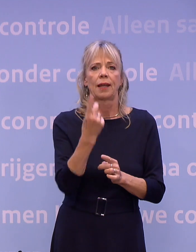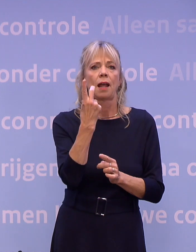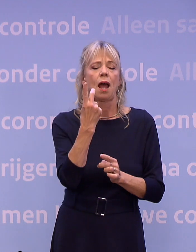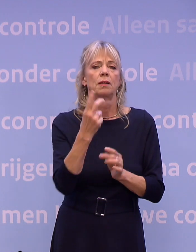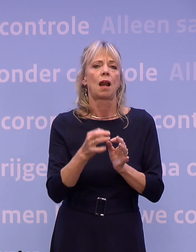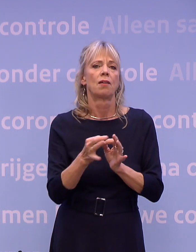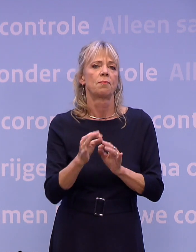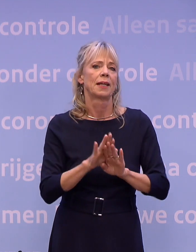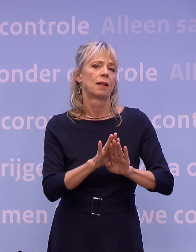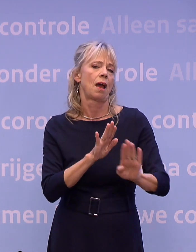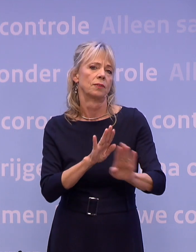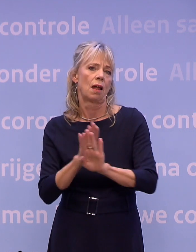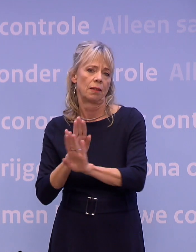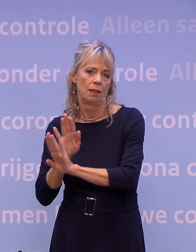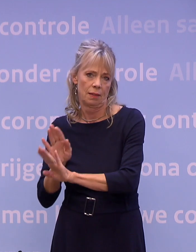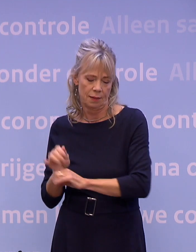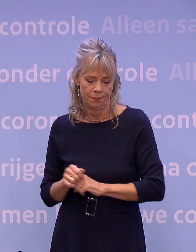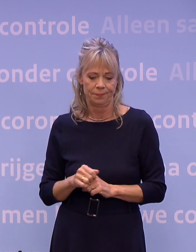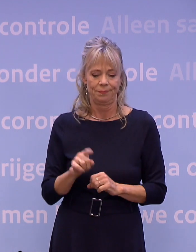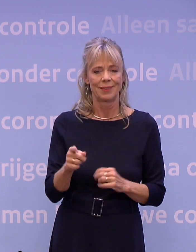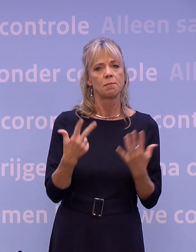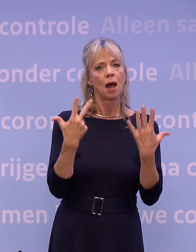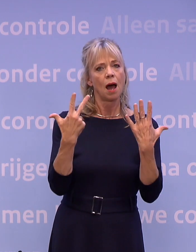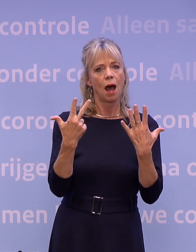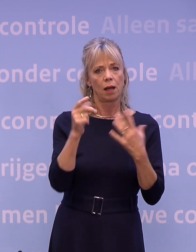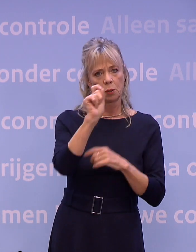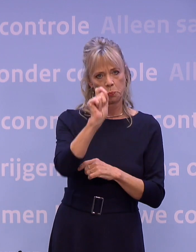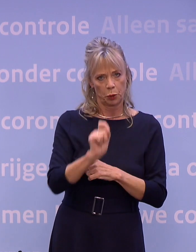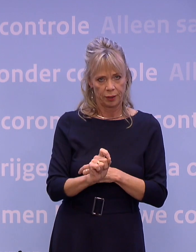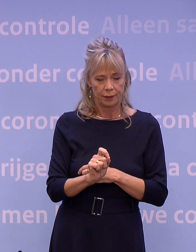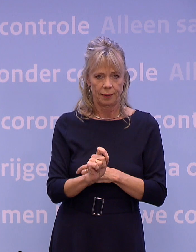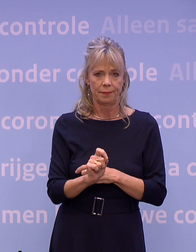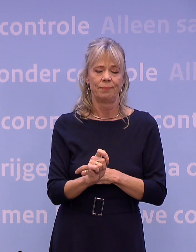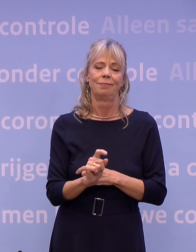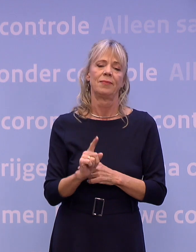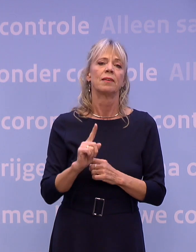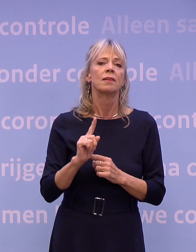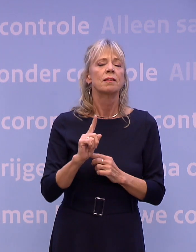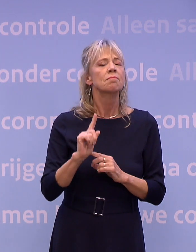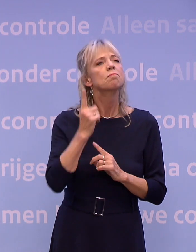Ik heb een lijst van acht punten en noem de meest ingrijpende als eerste.